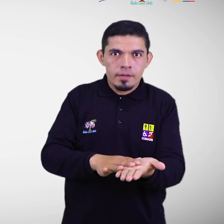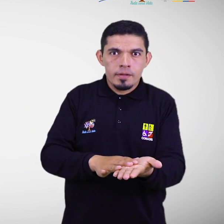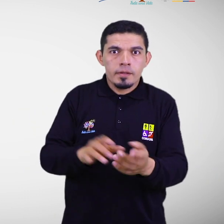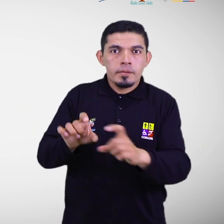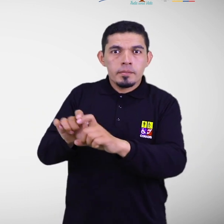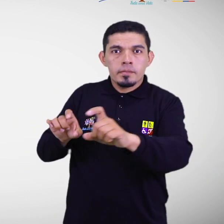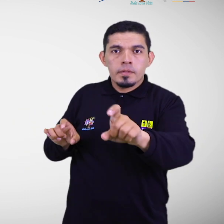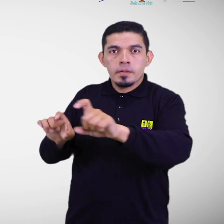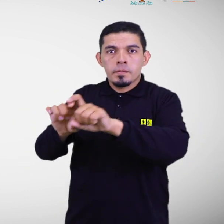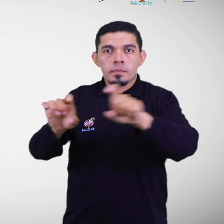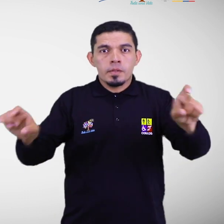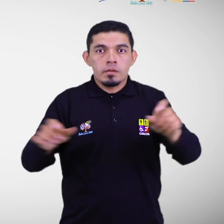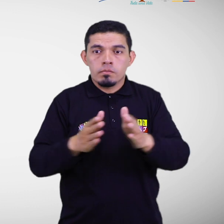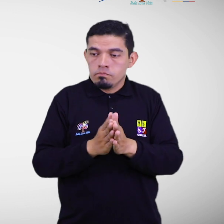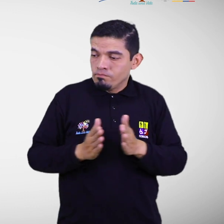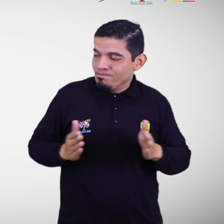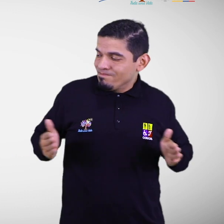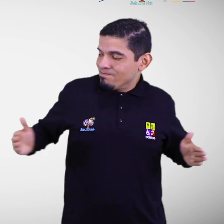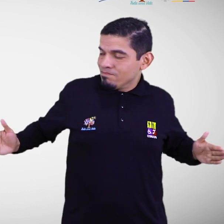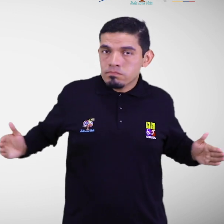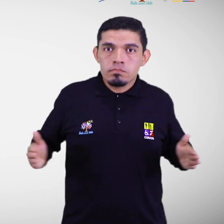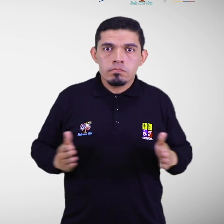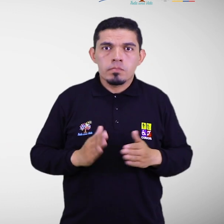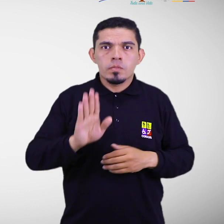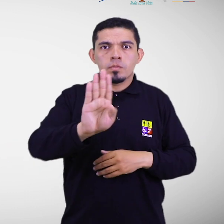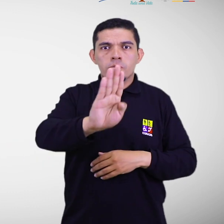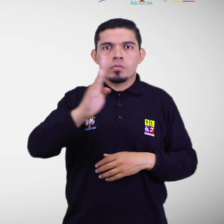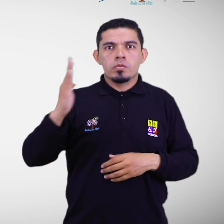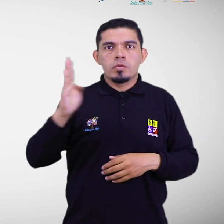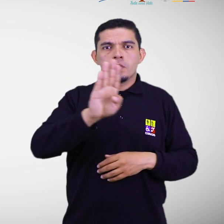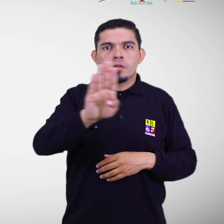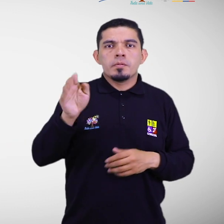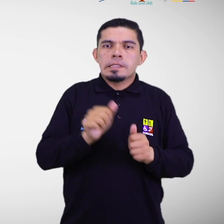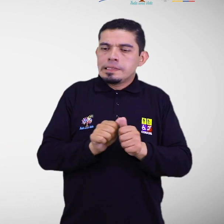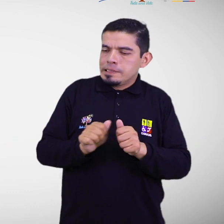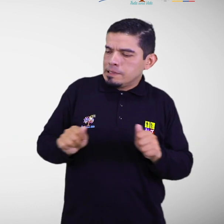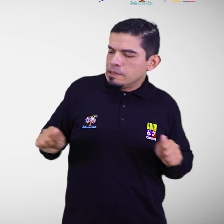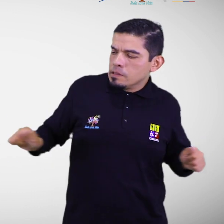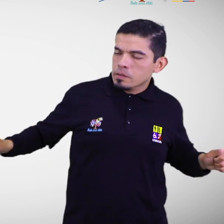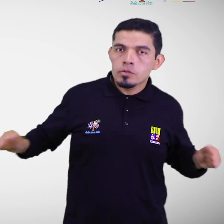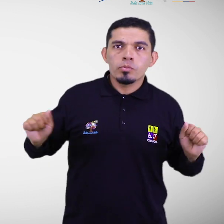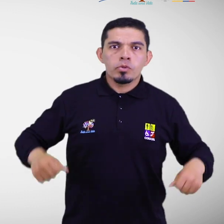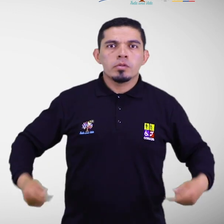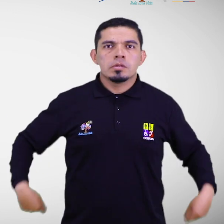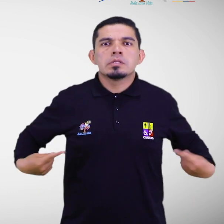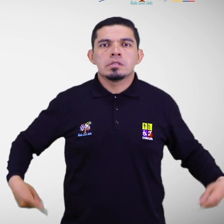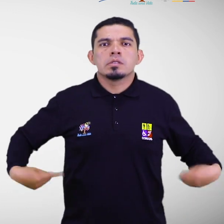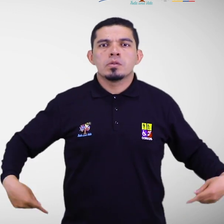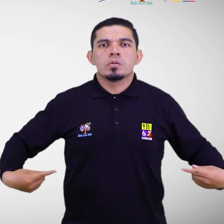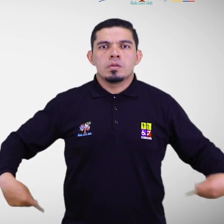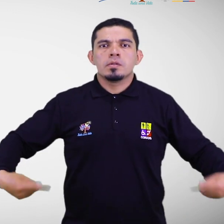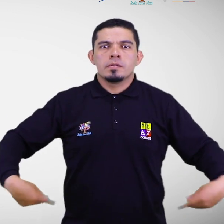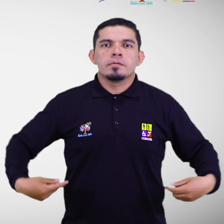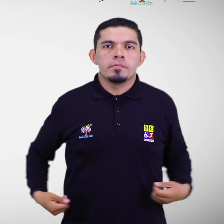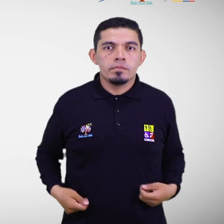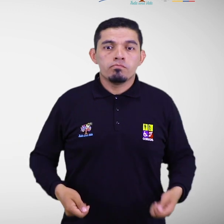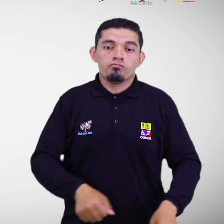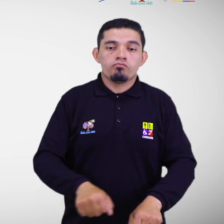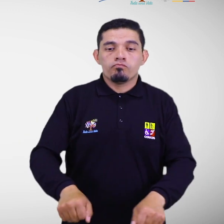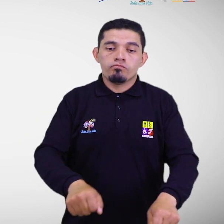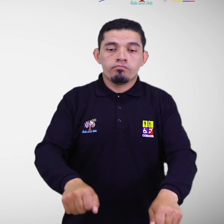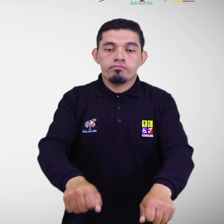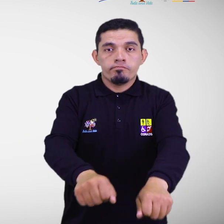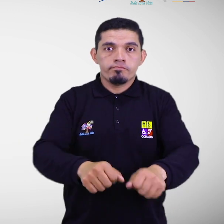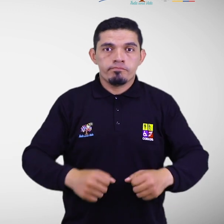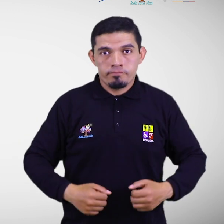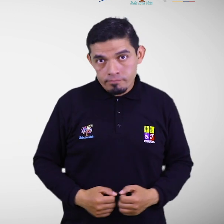Asegurar que los anchos de paso de las puertas sean suficientemente amplios para que puedan pasar las sillas de ruedas, coches y andadores,